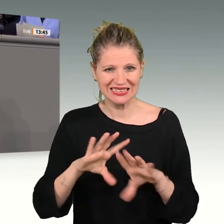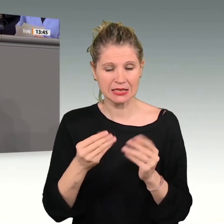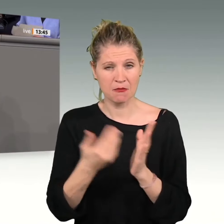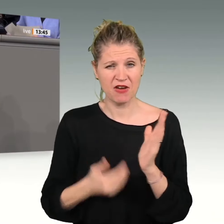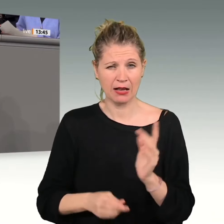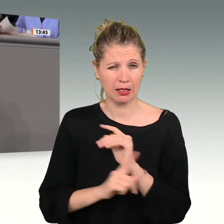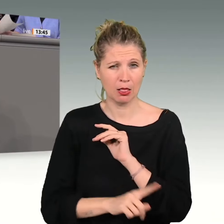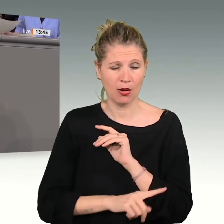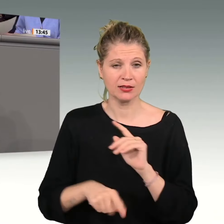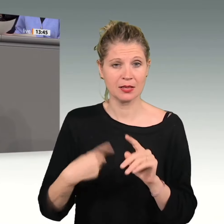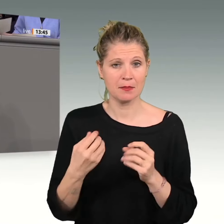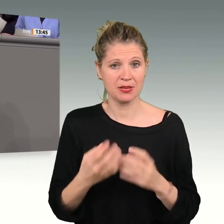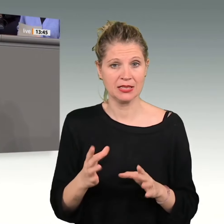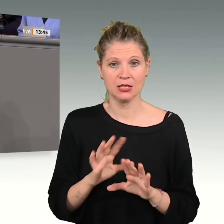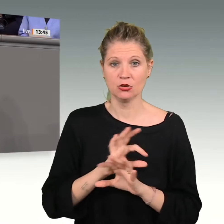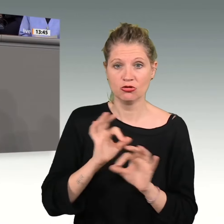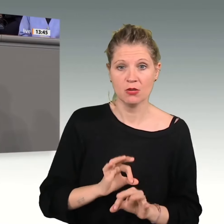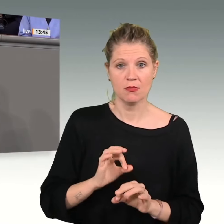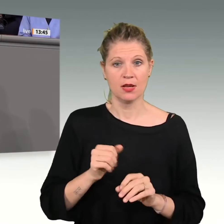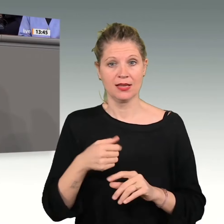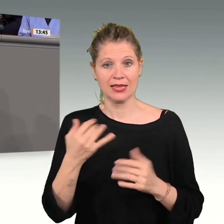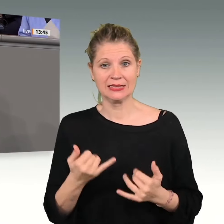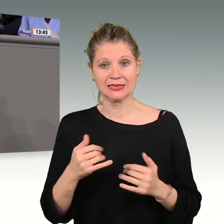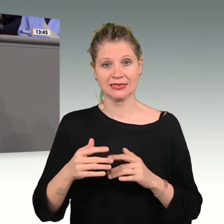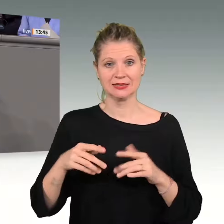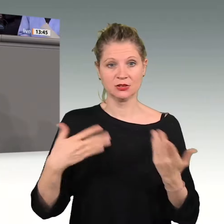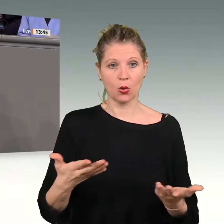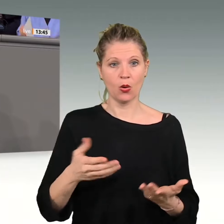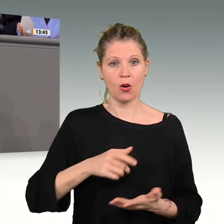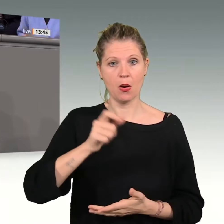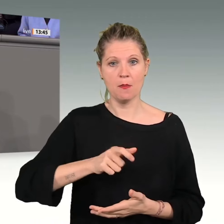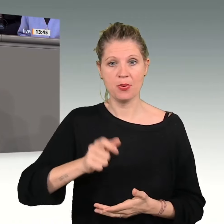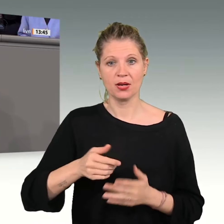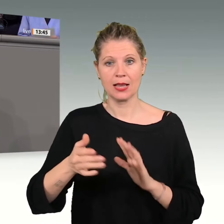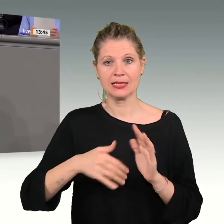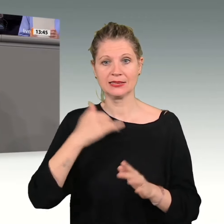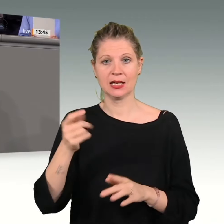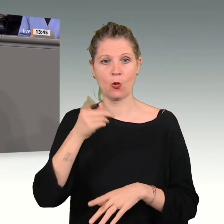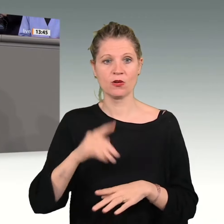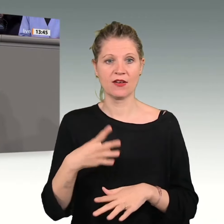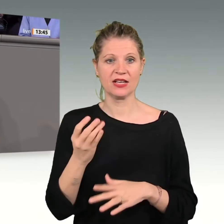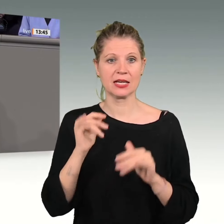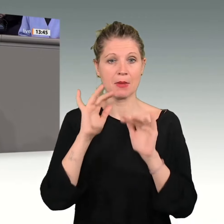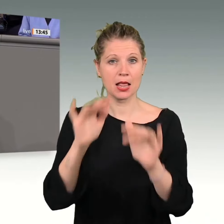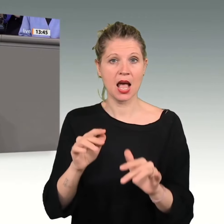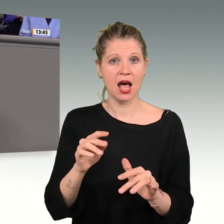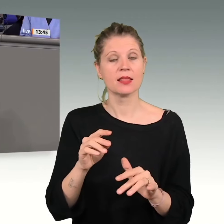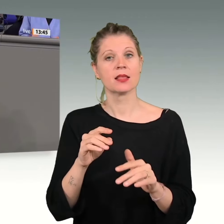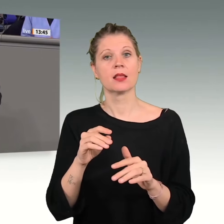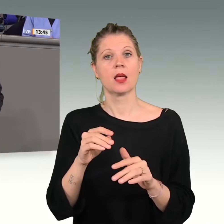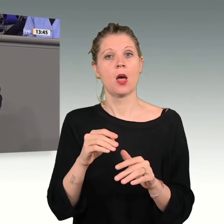nicht patriotisch. Das ist ein Verrat am eigenen Land und seinen Menschen. Und das ist die Enteignung, von der Sie in Ihrem Antrag faseln. Da liegt sie nämlich wirklich, meine Damen und Herren.